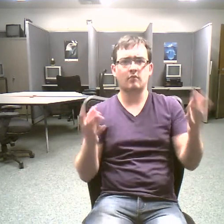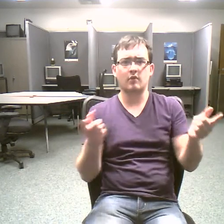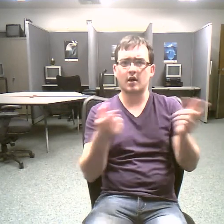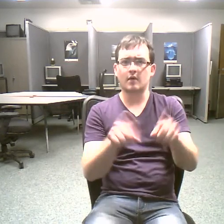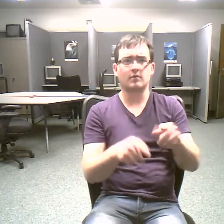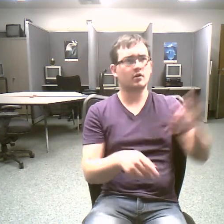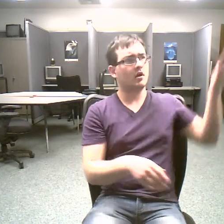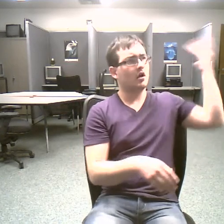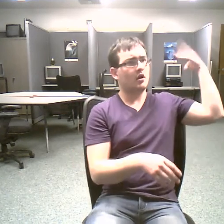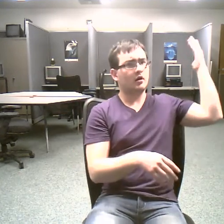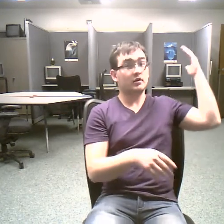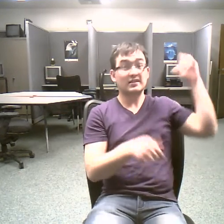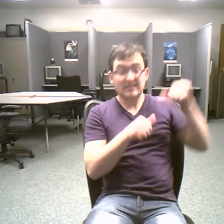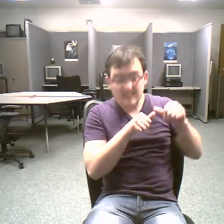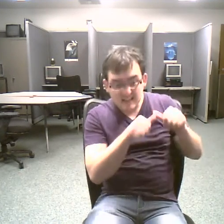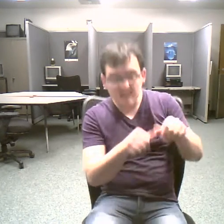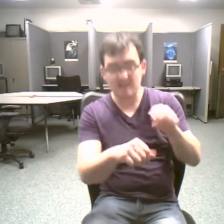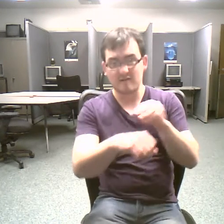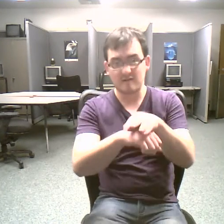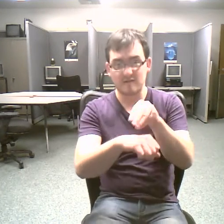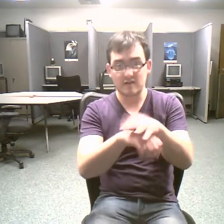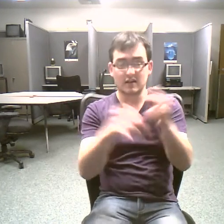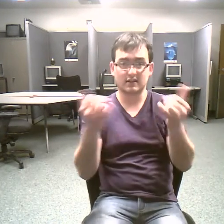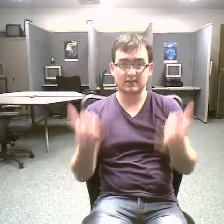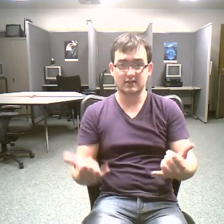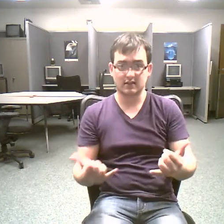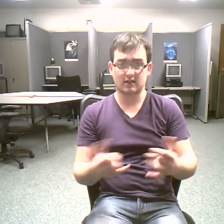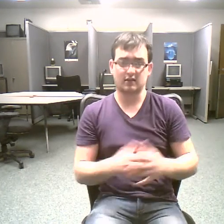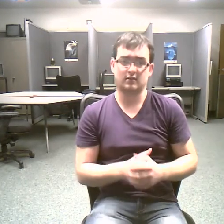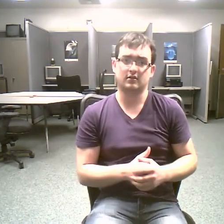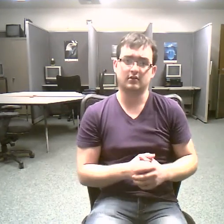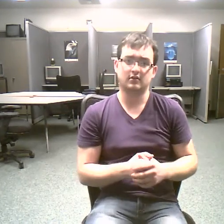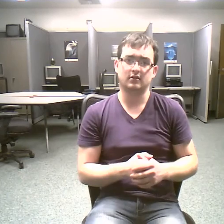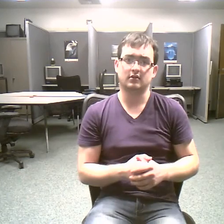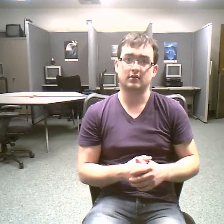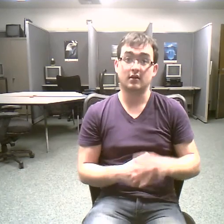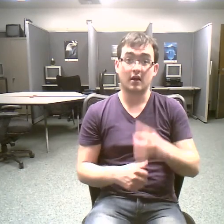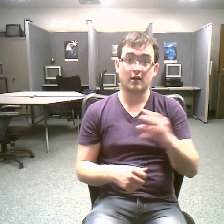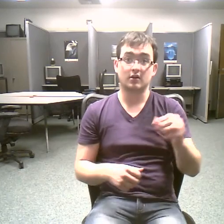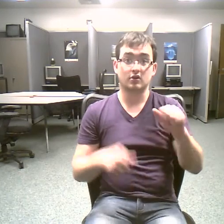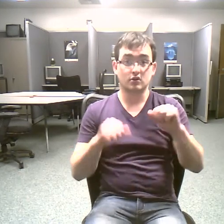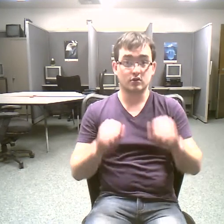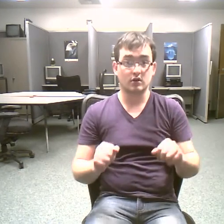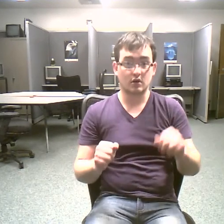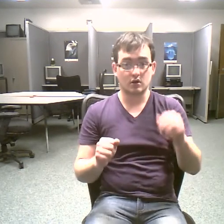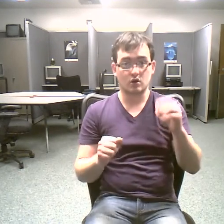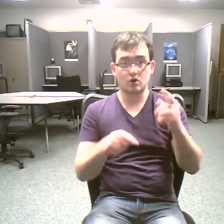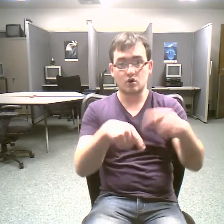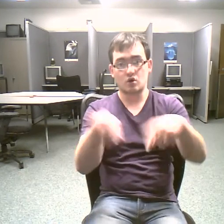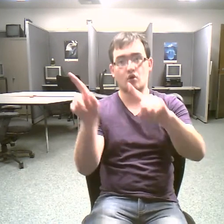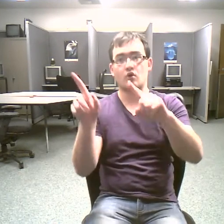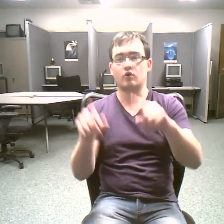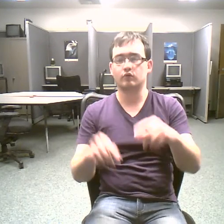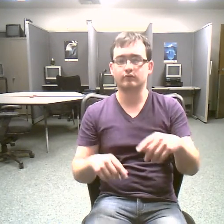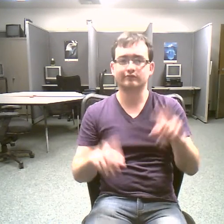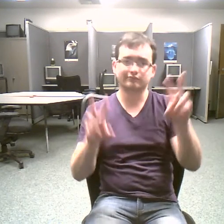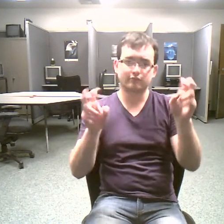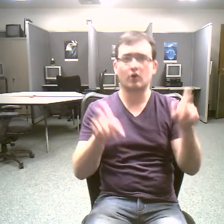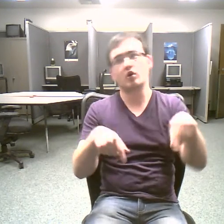and you can go where nobody has gone before to study what happens underground it's